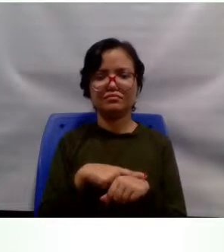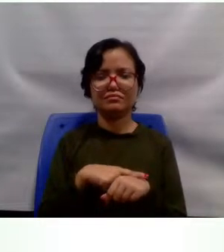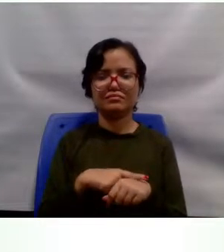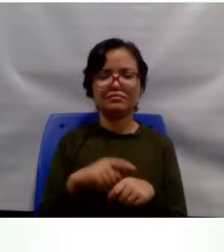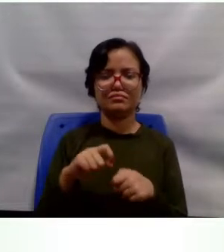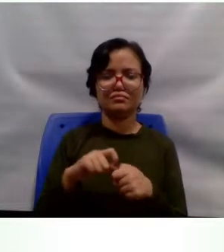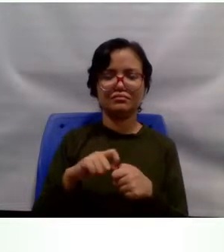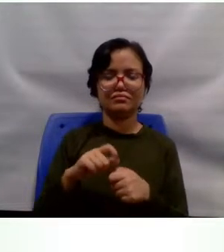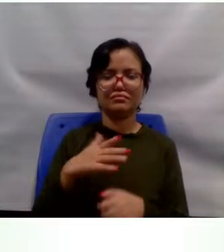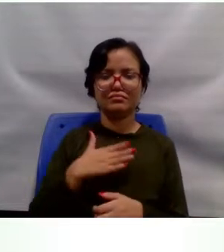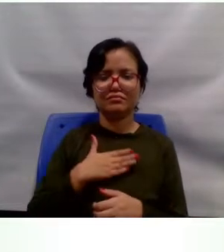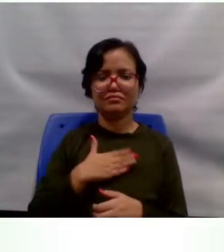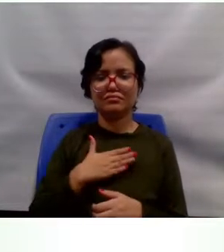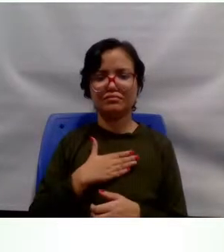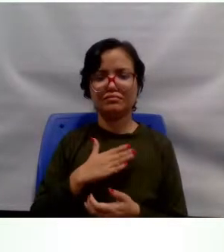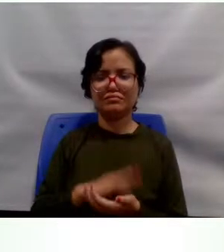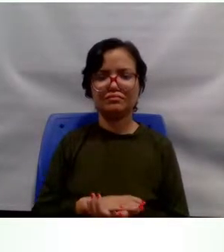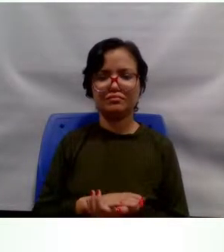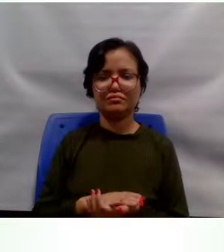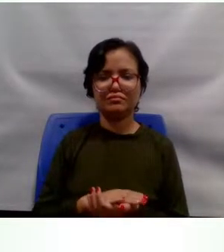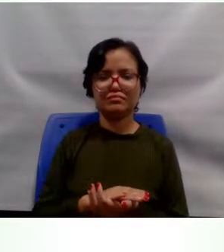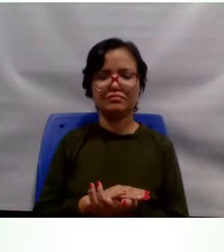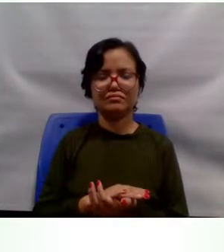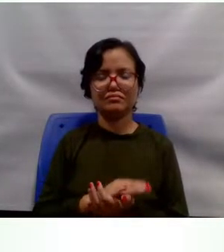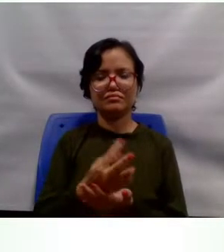memorial, mas prometo que esse ano isso sai.